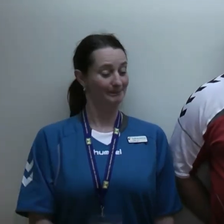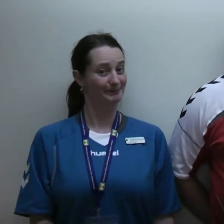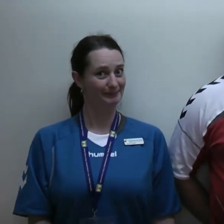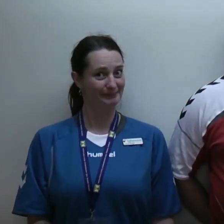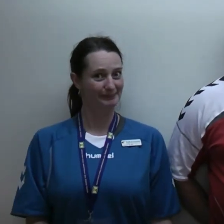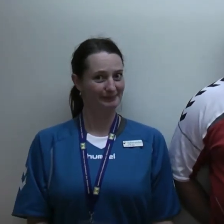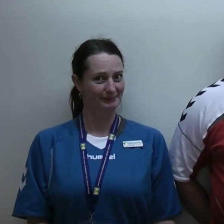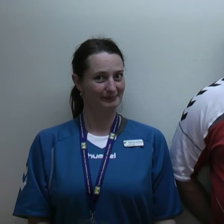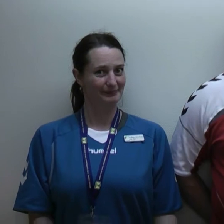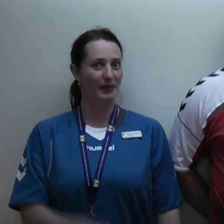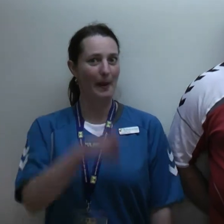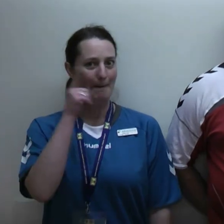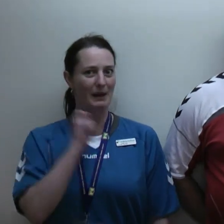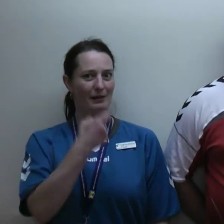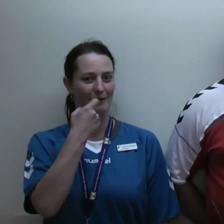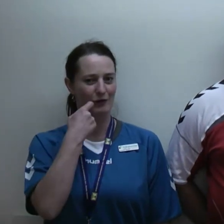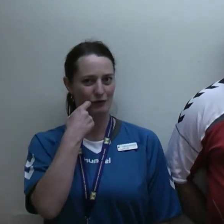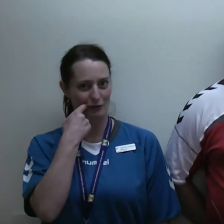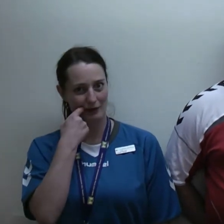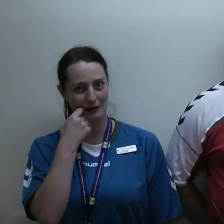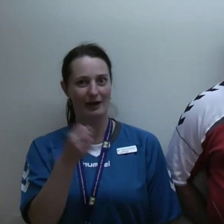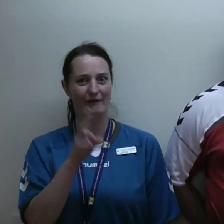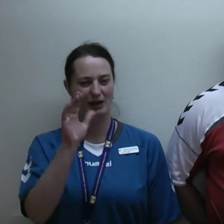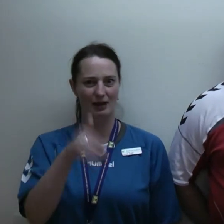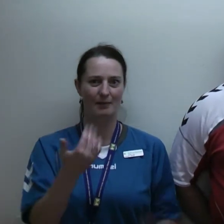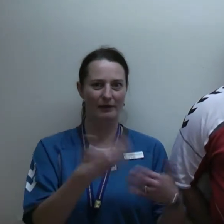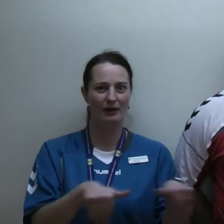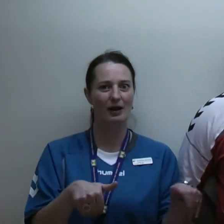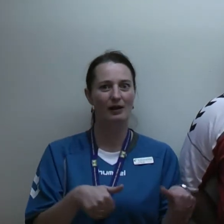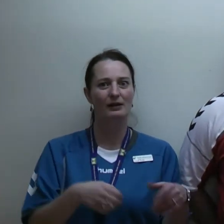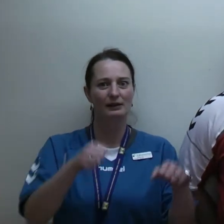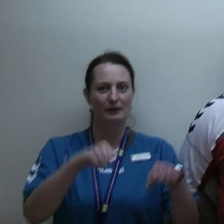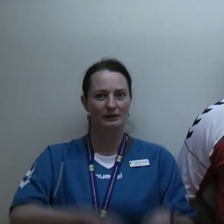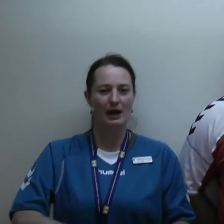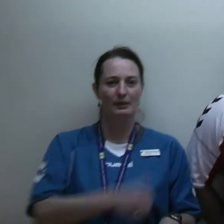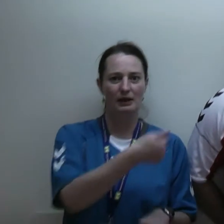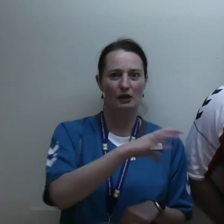Per, pigerne har lige spillet VM-finale, hvor de tabte 1-0 mod russerne. Man kan sige kun 1-0.